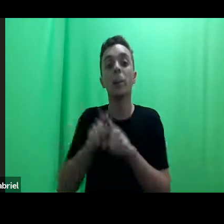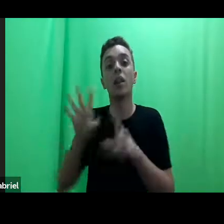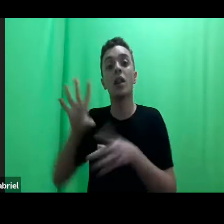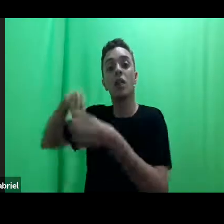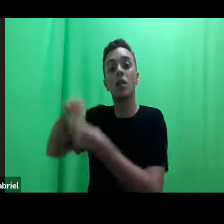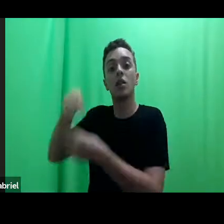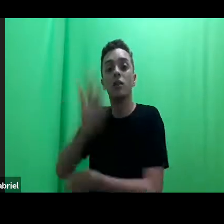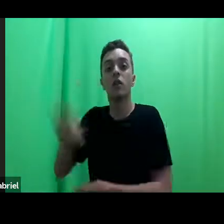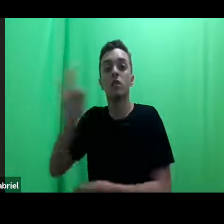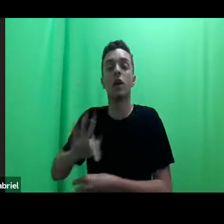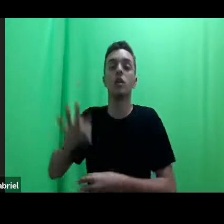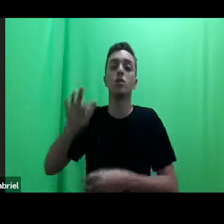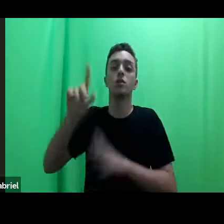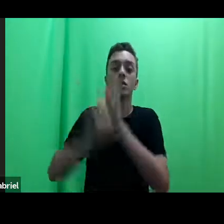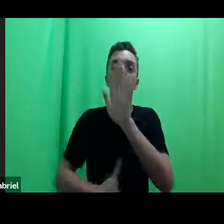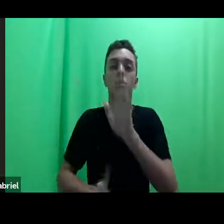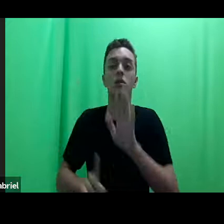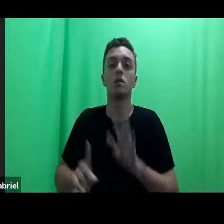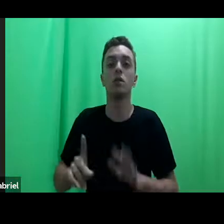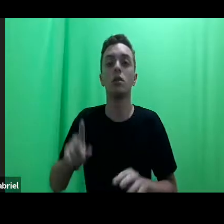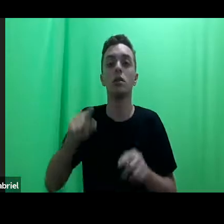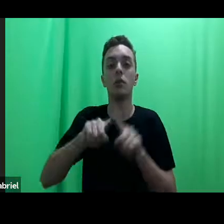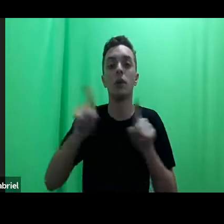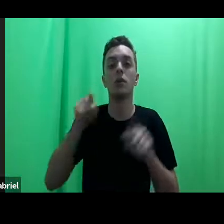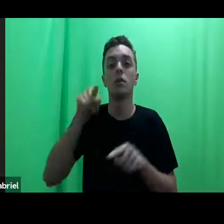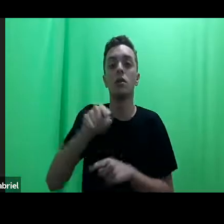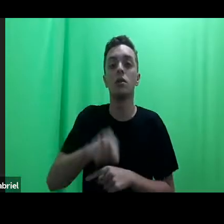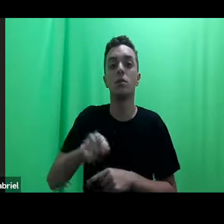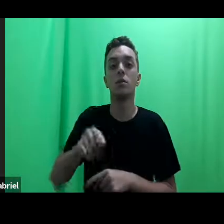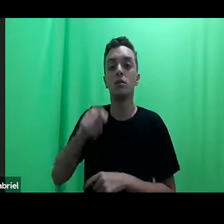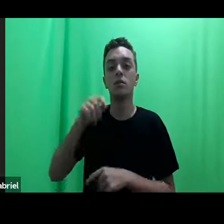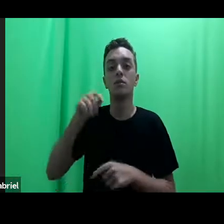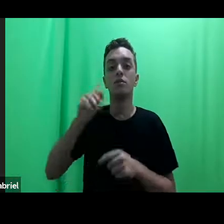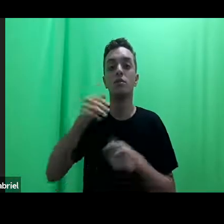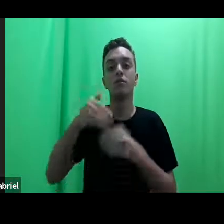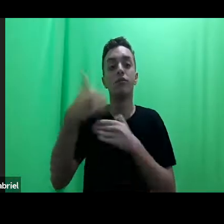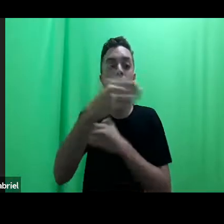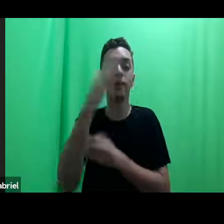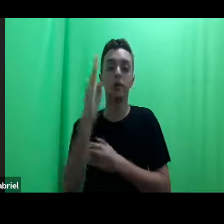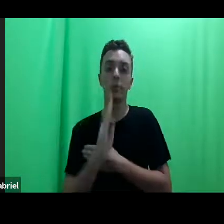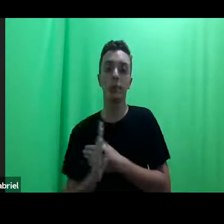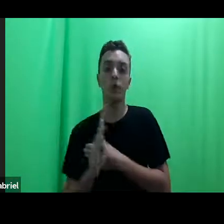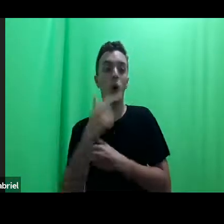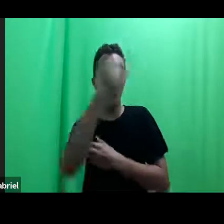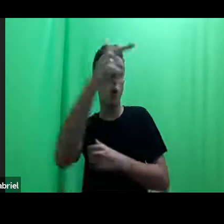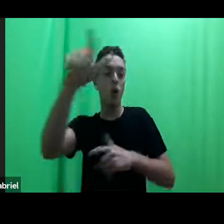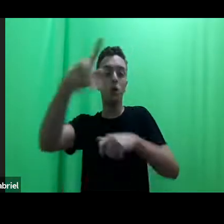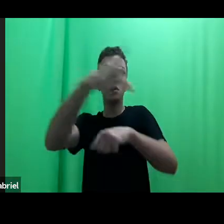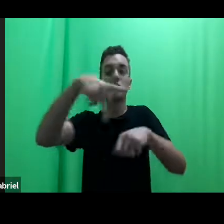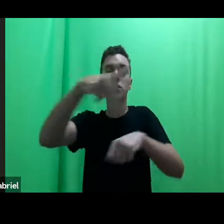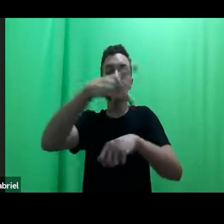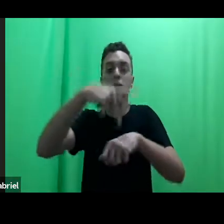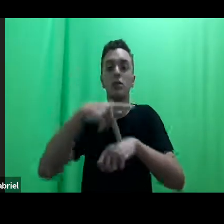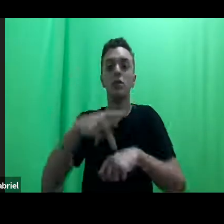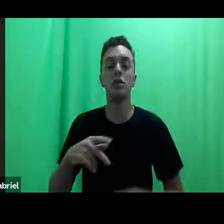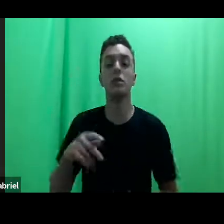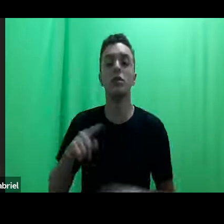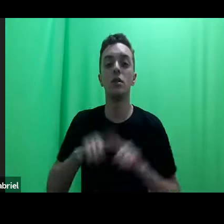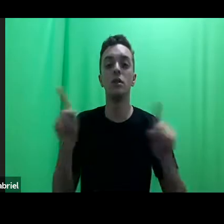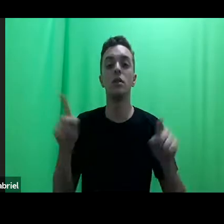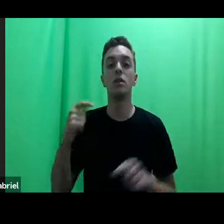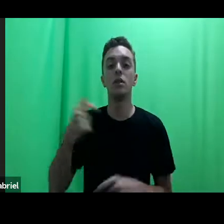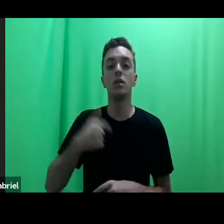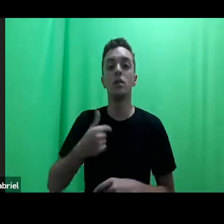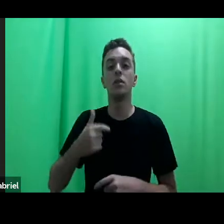tem origem fora das faculdades de direito, fora do Brasil, inclusive, mas que foram levados para o Brasil pela organização